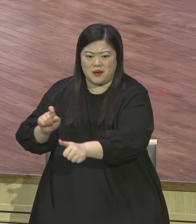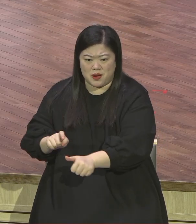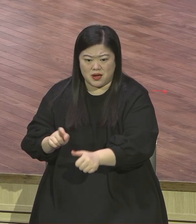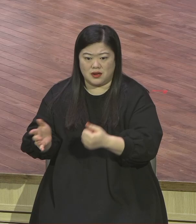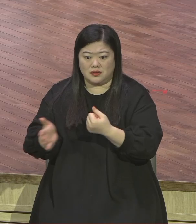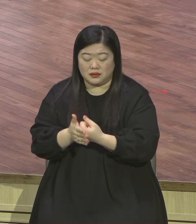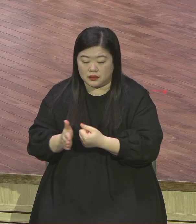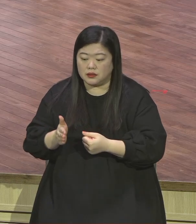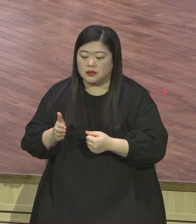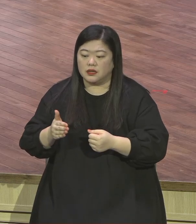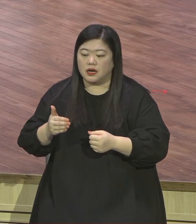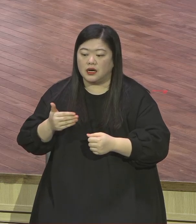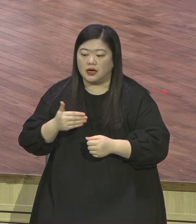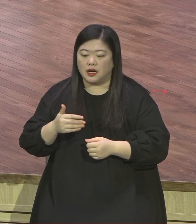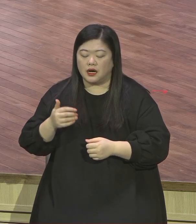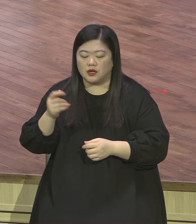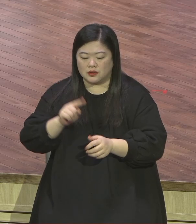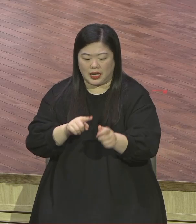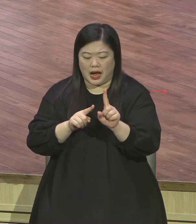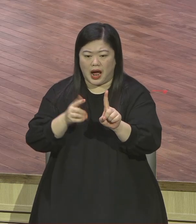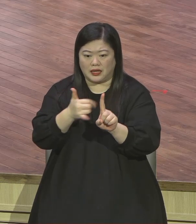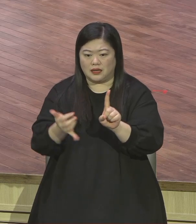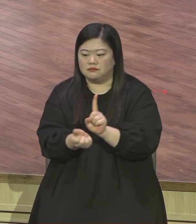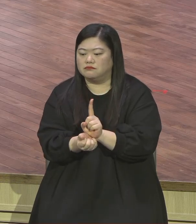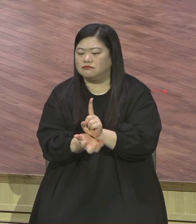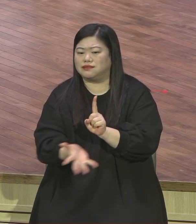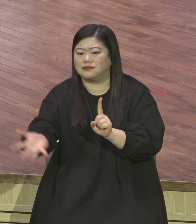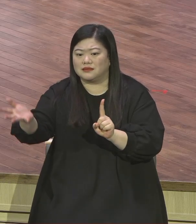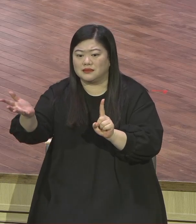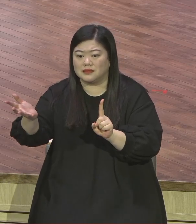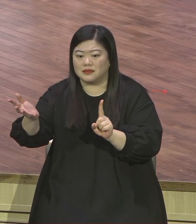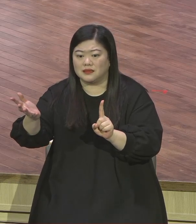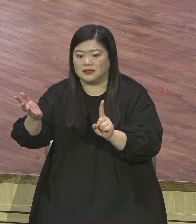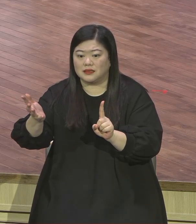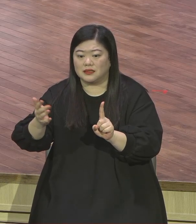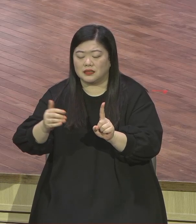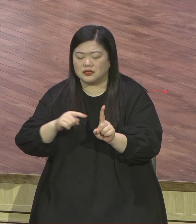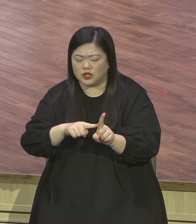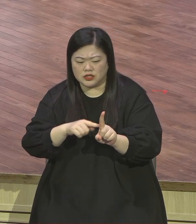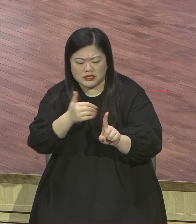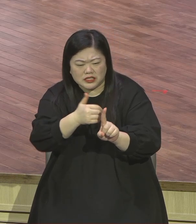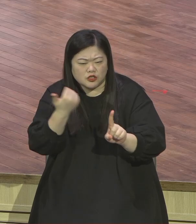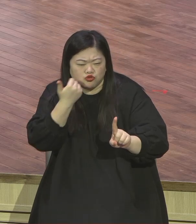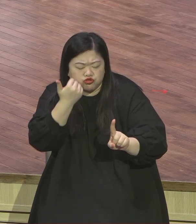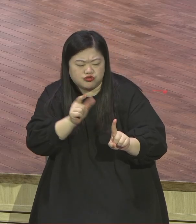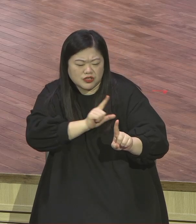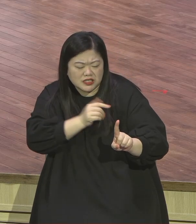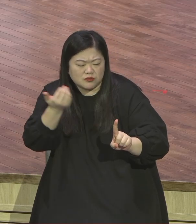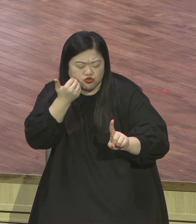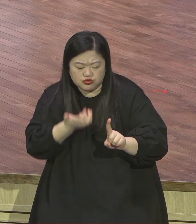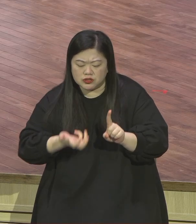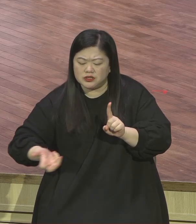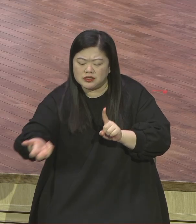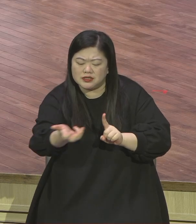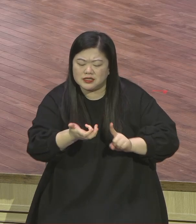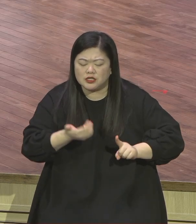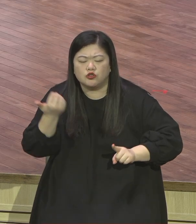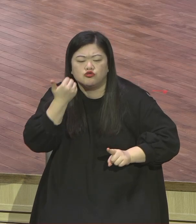동선을 그렇게 속였다. 그렇게 해서 큰 물을 일으킨 인천의 학원